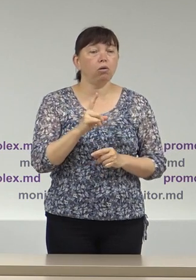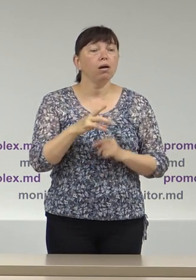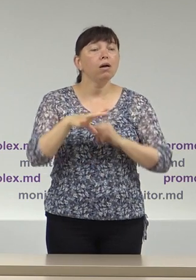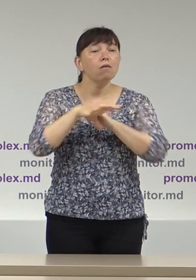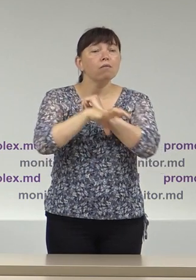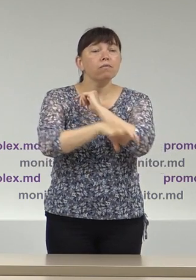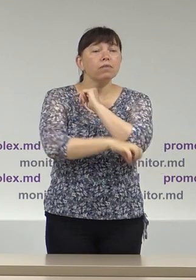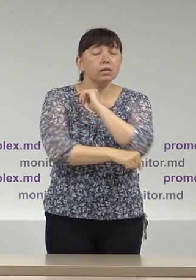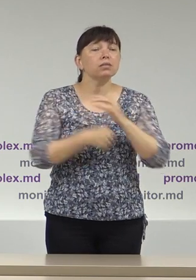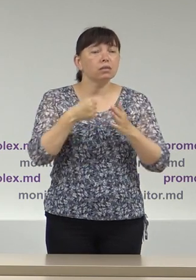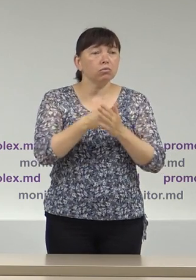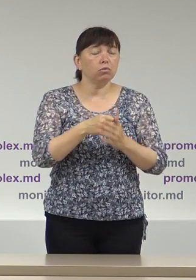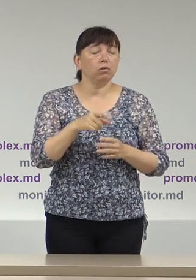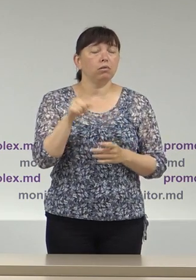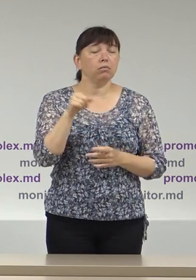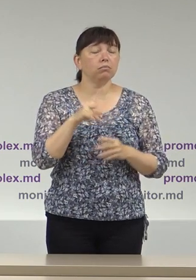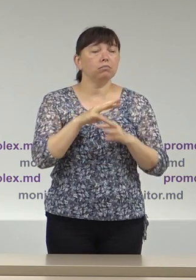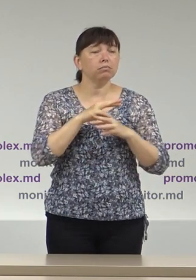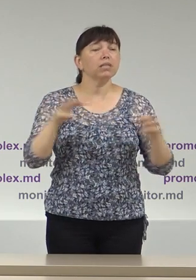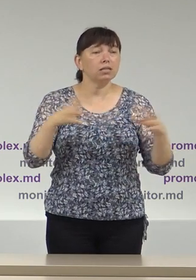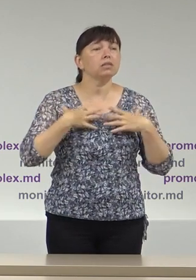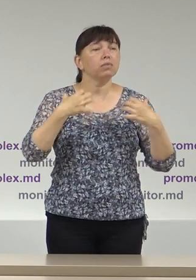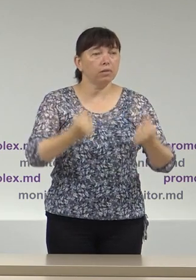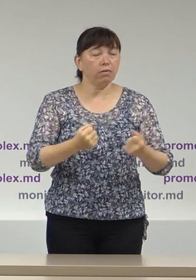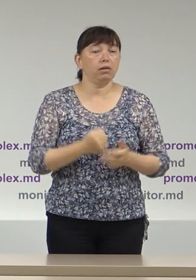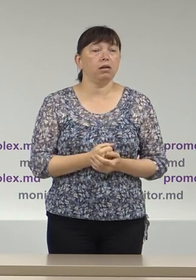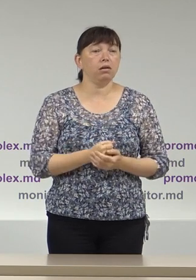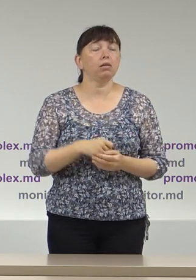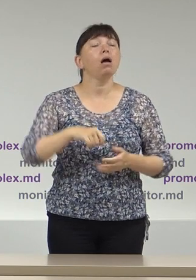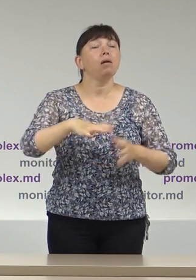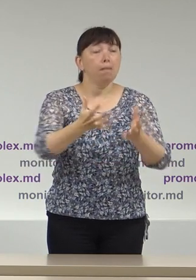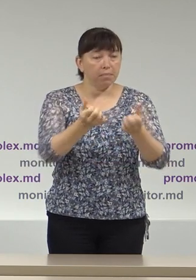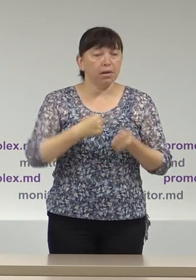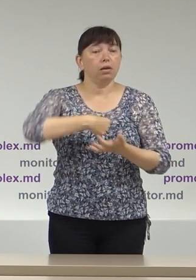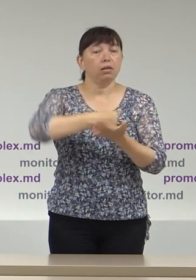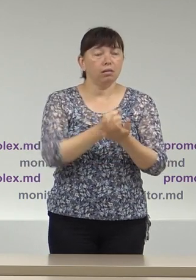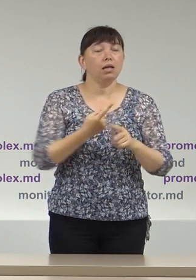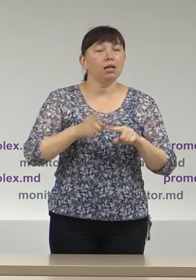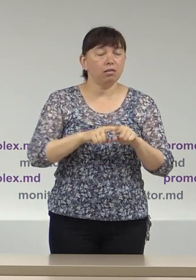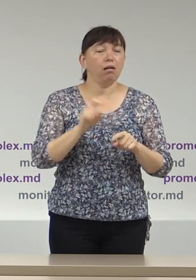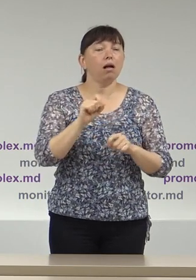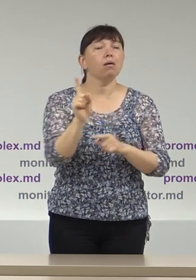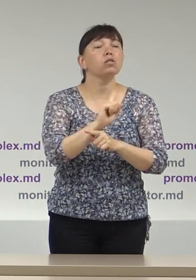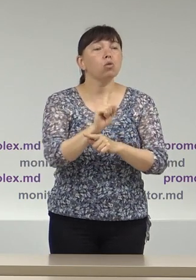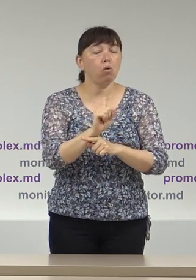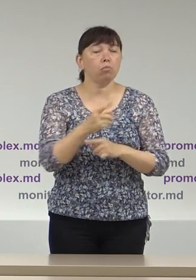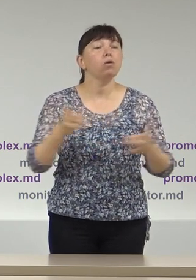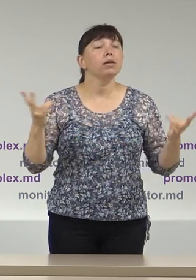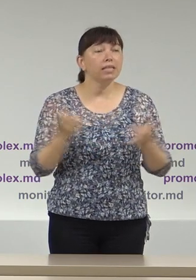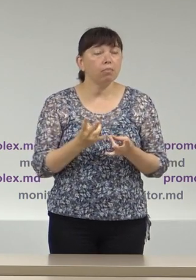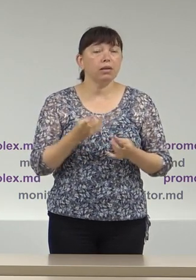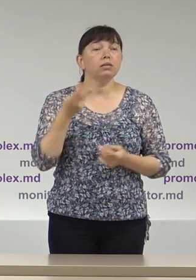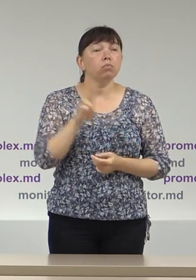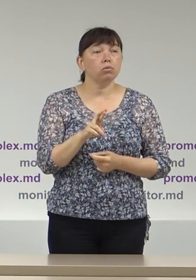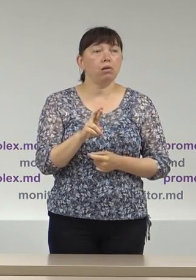Comisia Națională Extraordinară de Sănătate Publică a adoptat acea instrucțiune necesară pentru